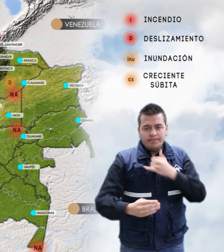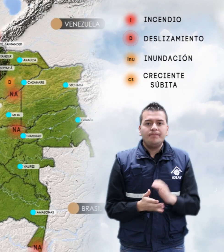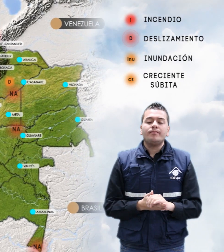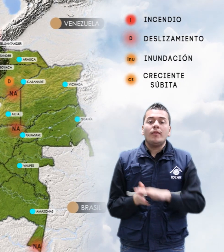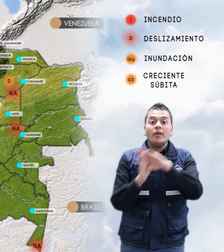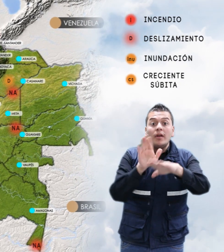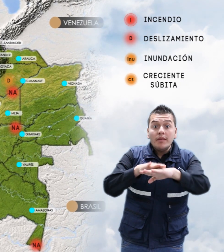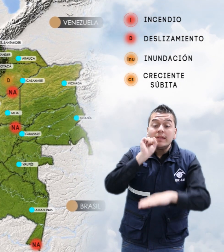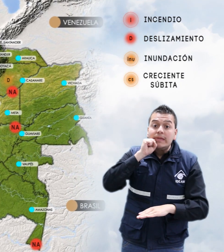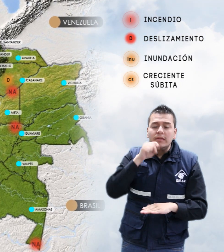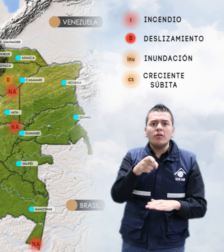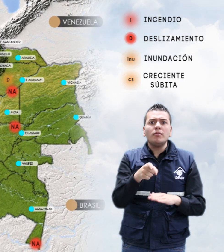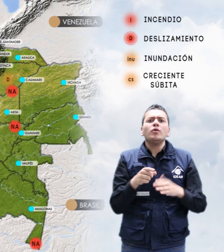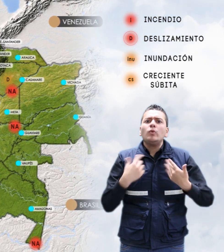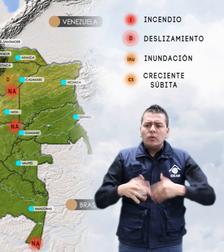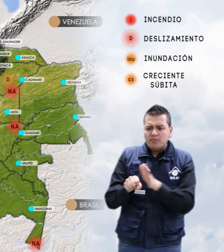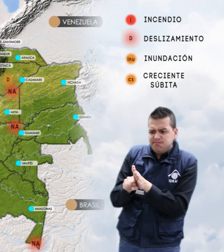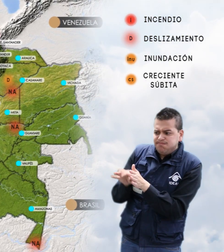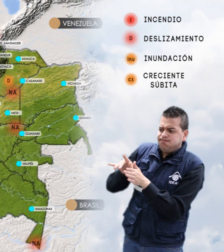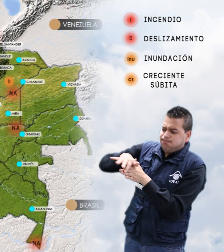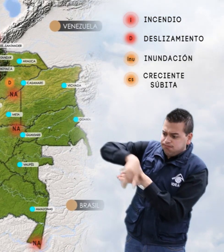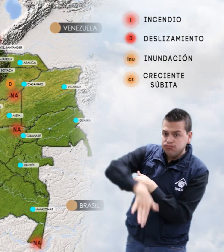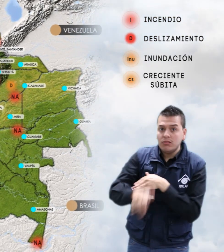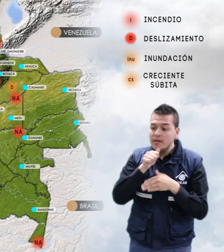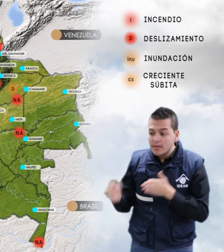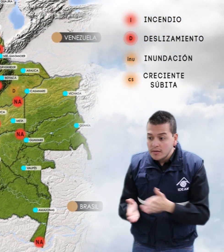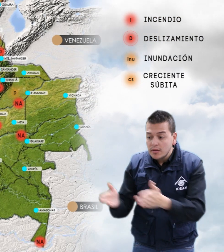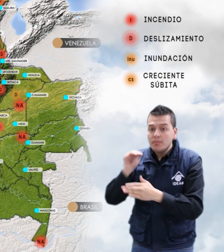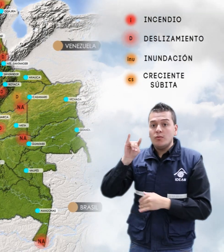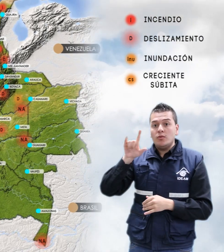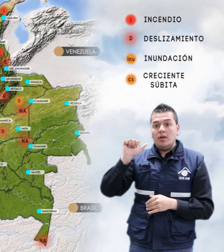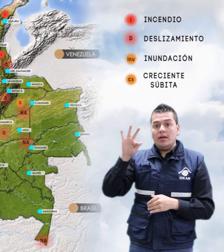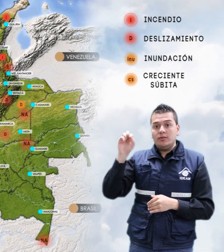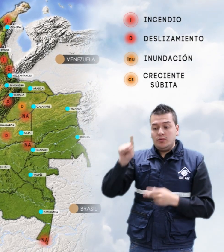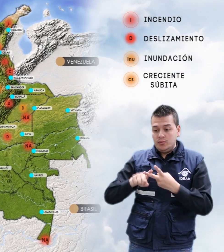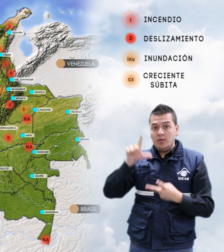Alerta laranja por ascenso significativo en los niveles del río Mulatos y León.